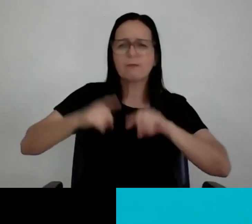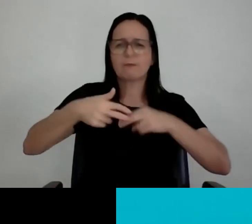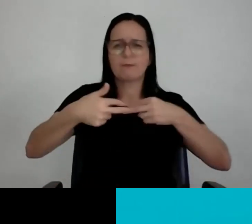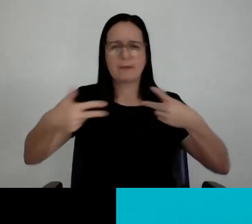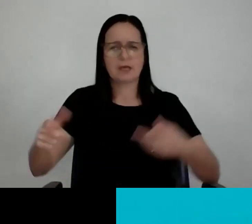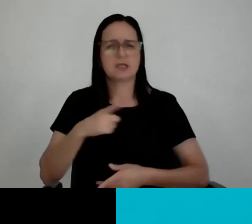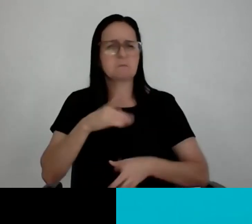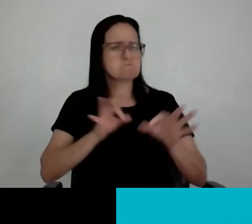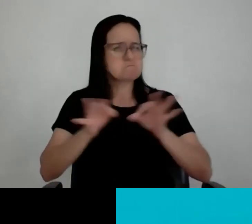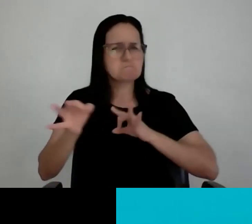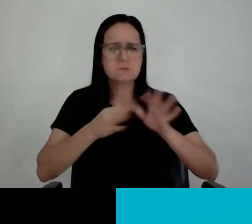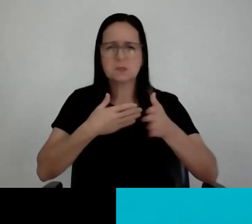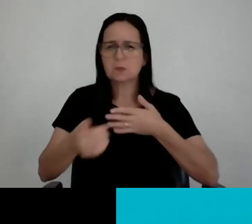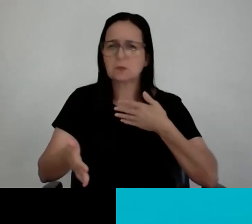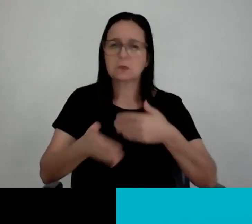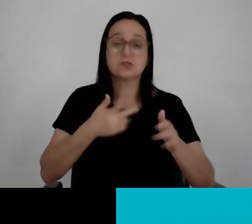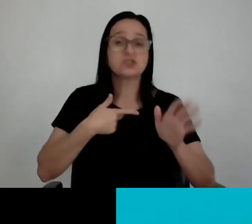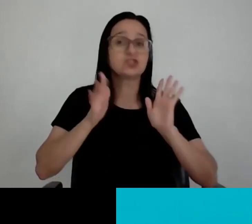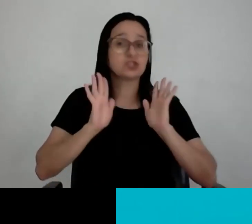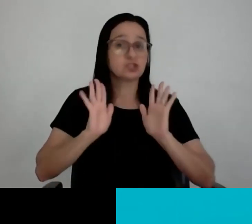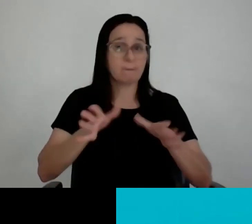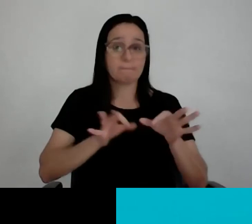não importa. A gente já fez até negócio de